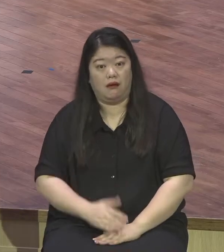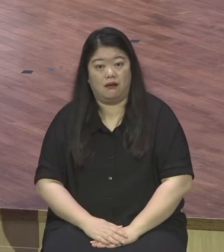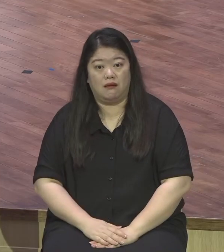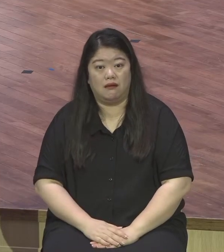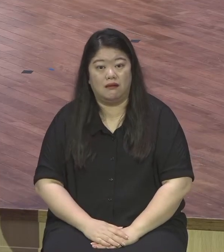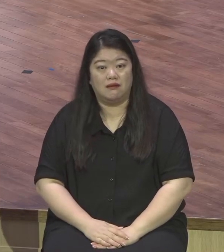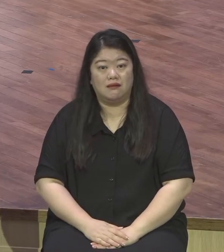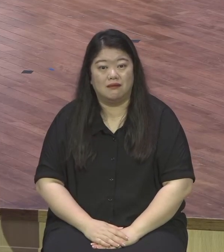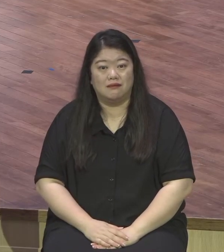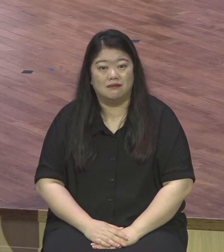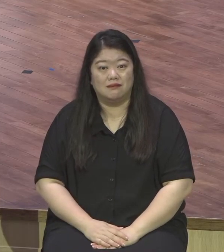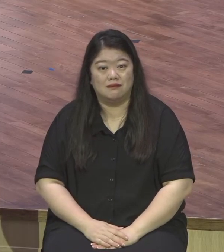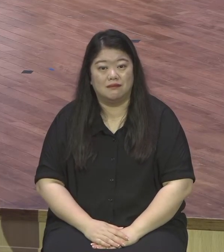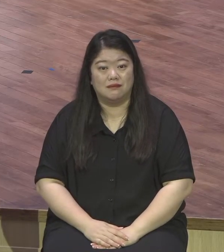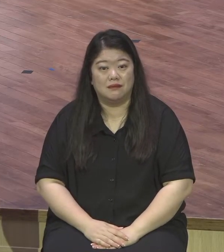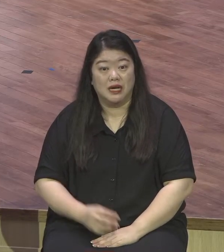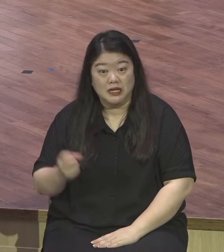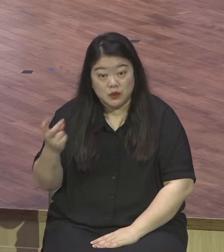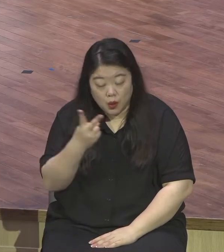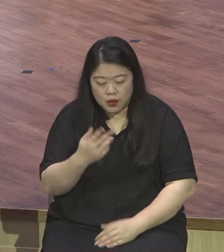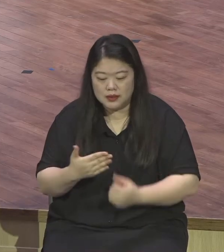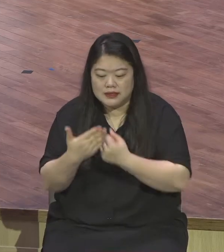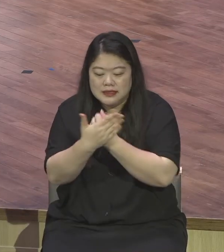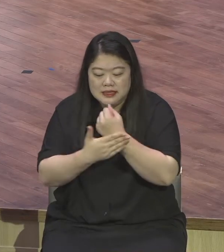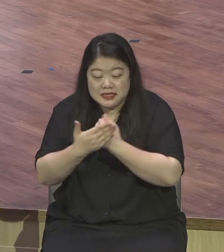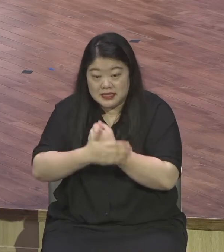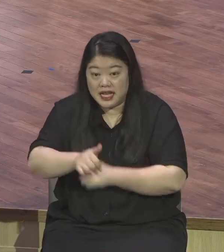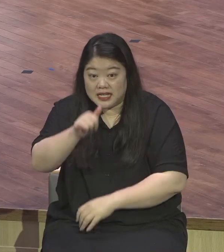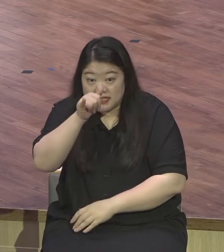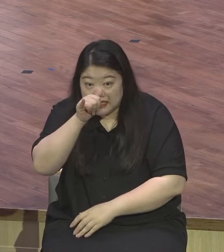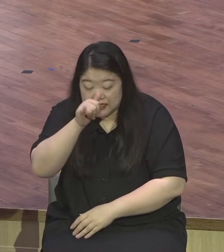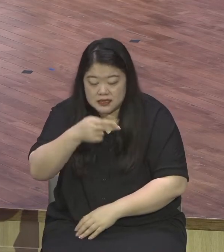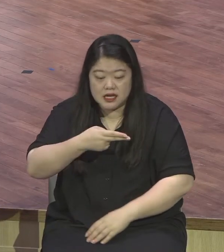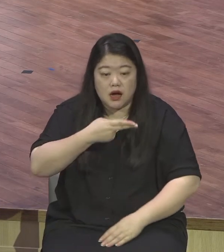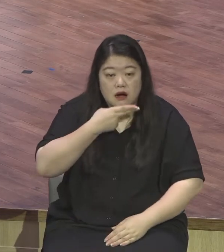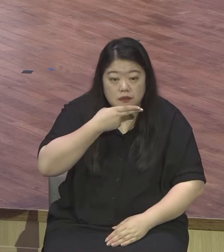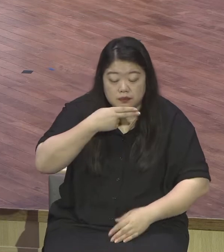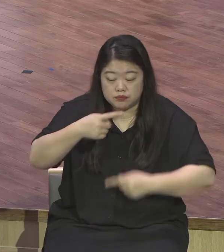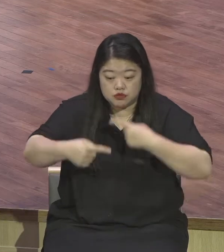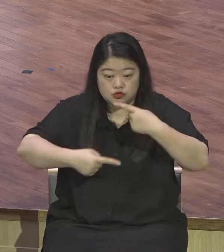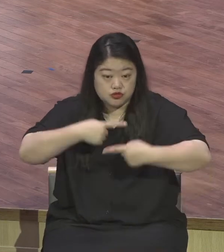완전히 다릅니다 은혜 받은 사람과 은혜 받지 못한 사람